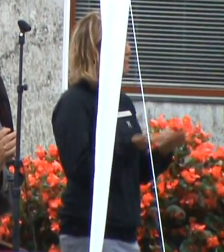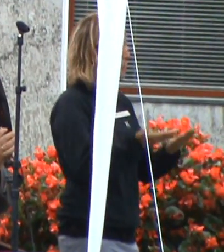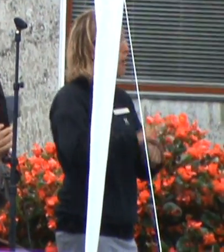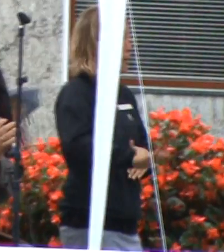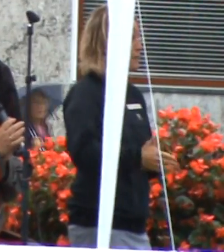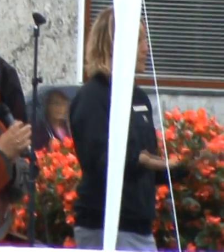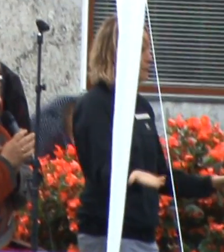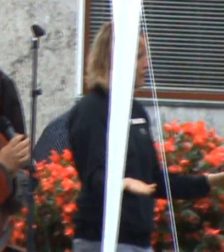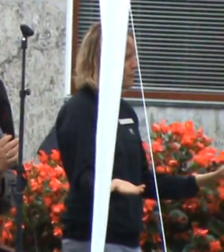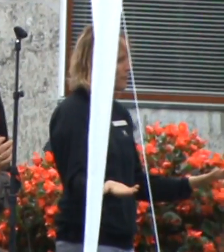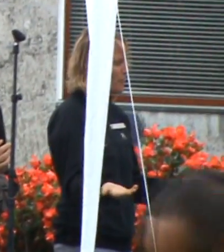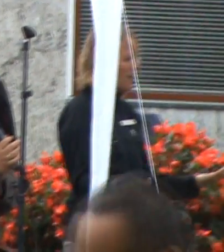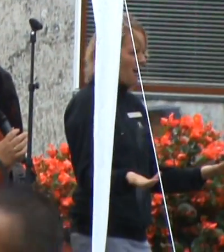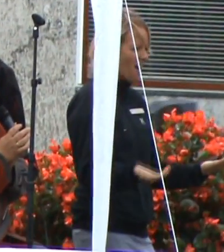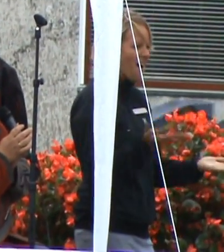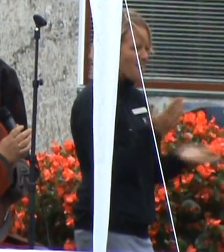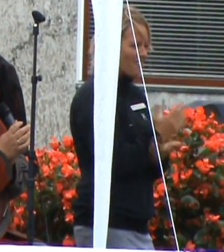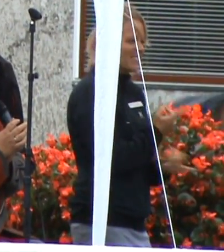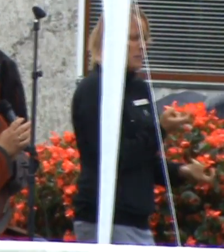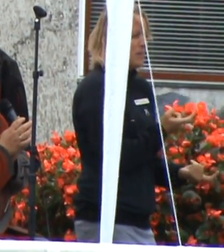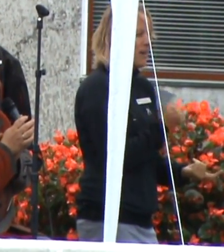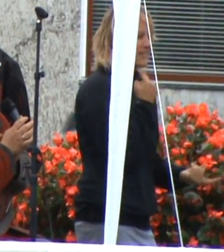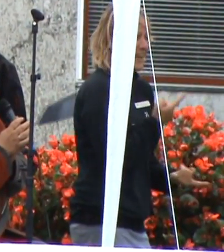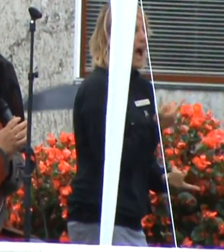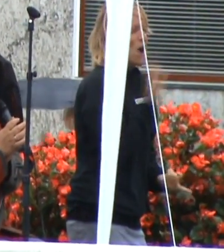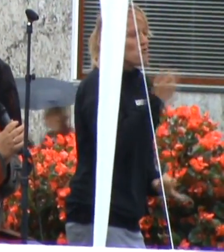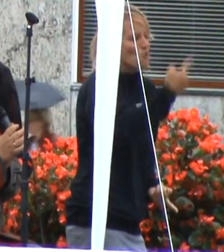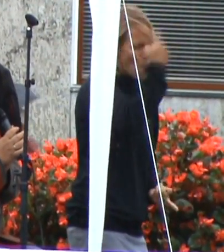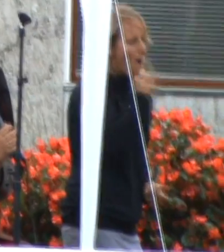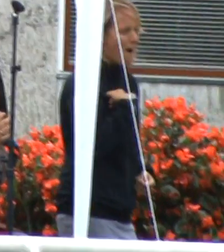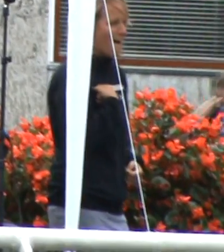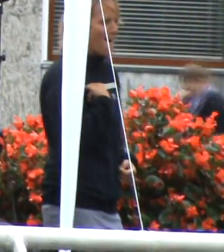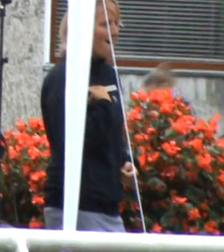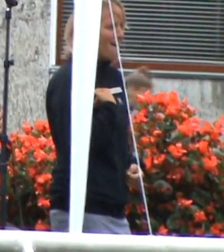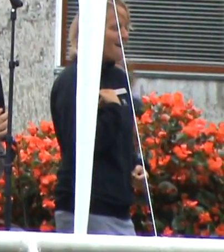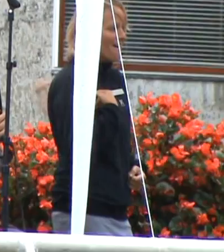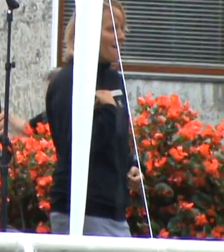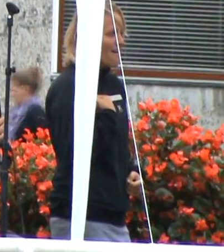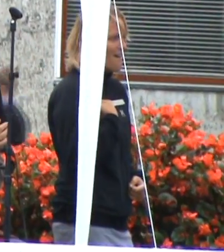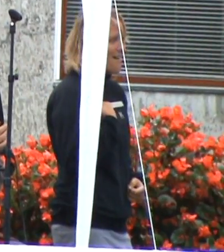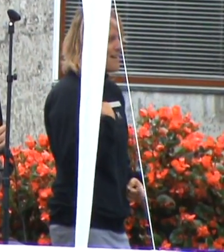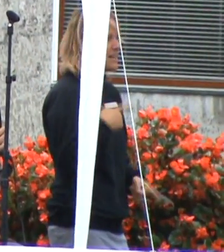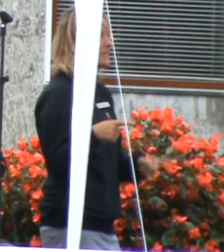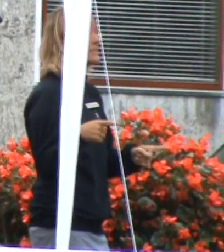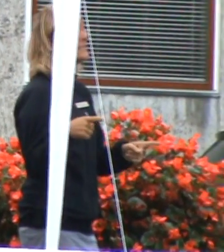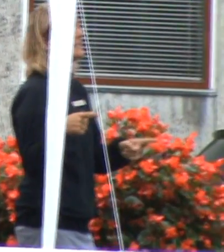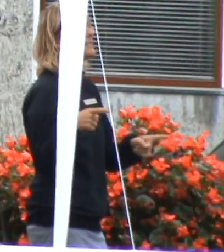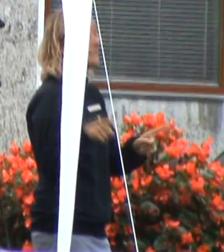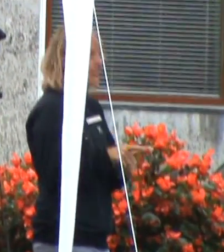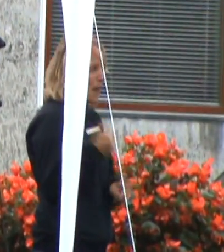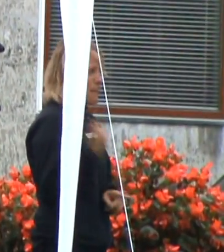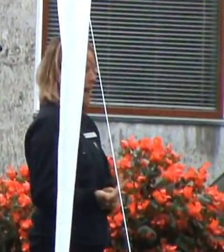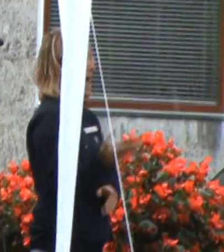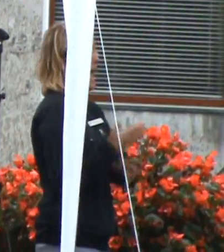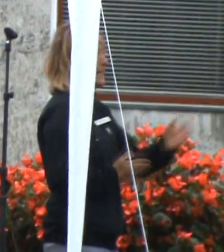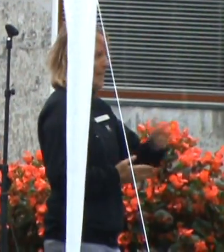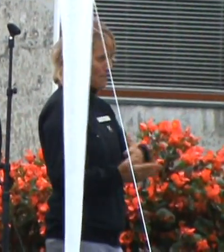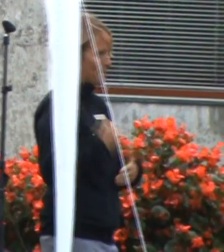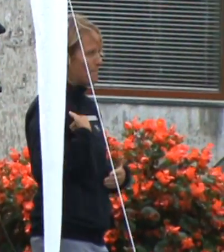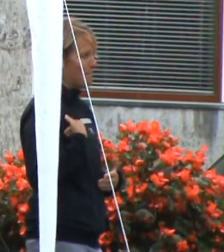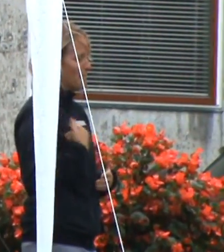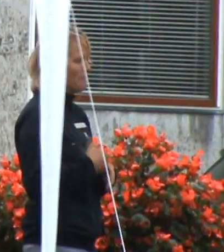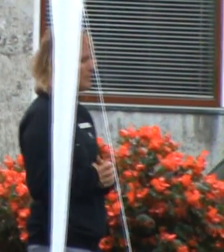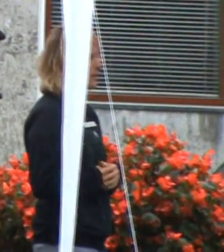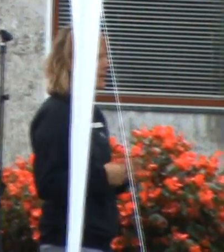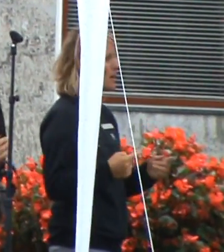Og jeg brister mig til faktisk at sige, er en god mor. På trods og med handikappet. Men når jeg